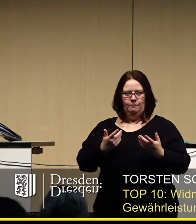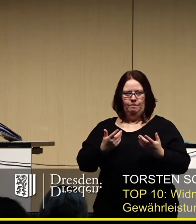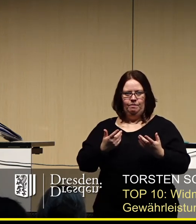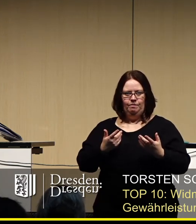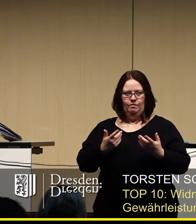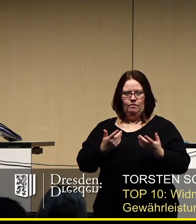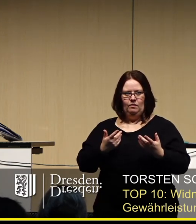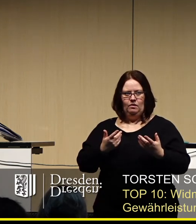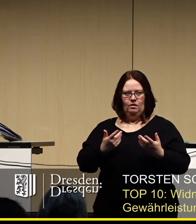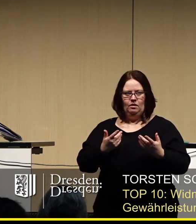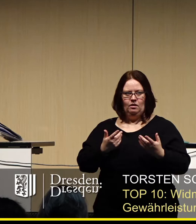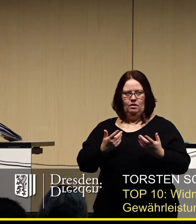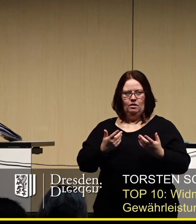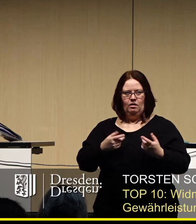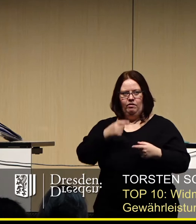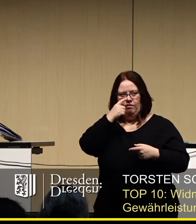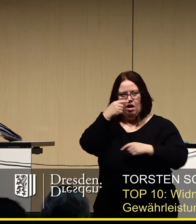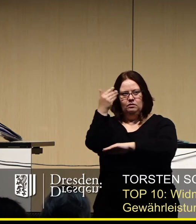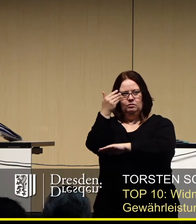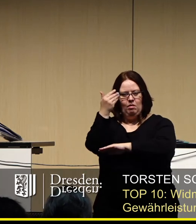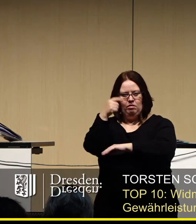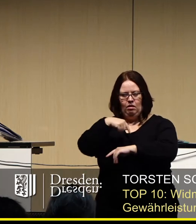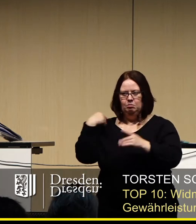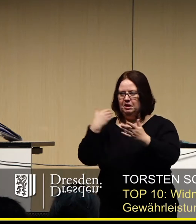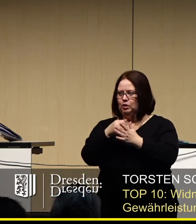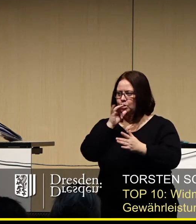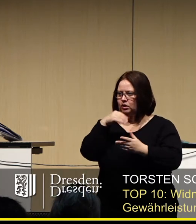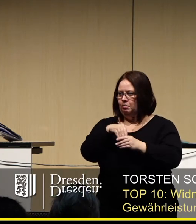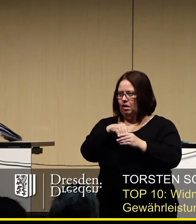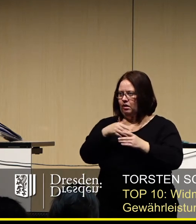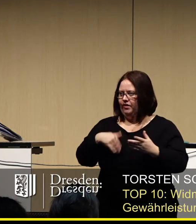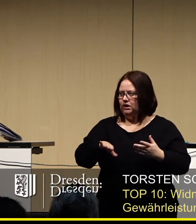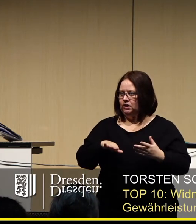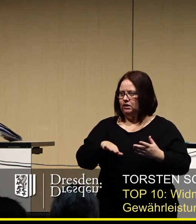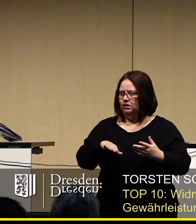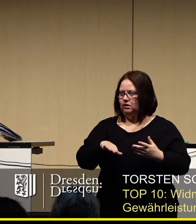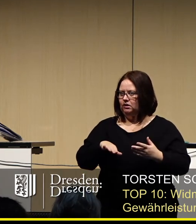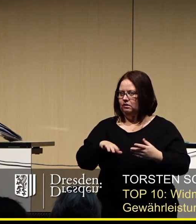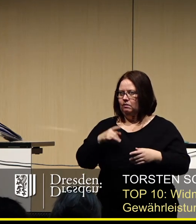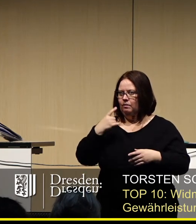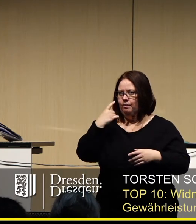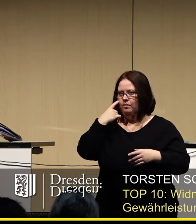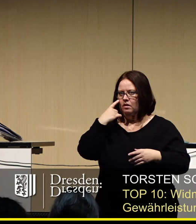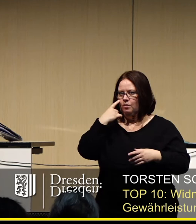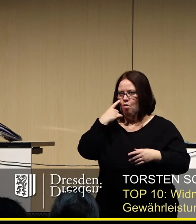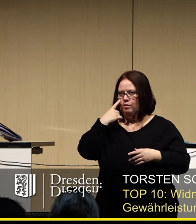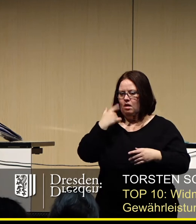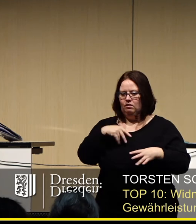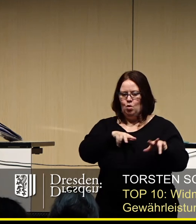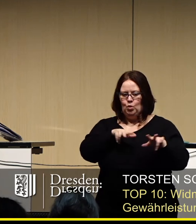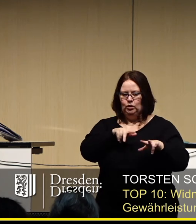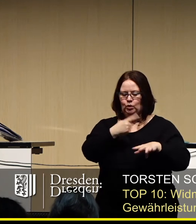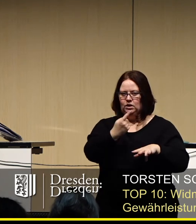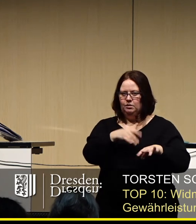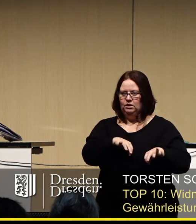Was im Moment sozusagen in den ganzen Beiträgen überhaupt noch gar keine Rolle gespielt hat, ist, welches Risiko aktuell wohl von den Organisatoren